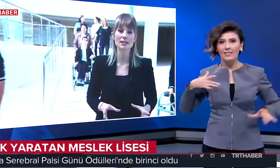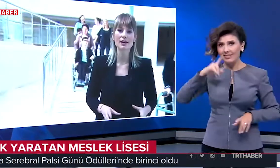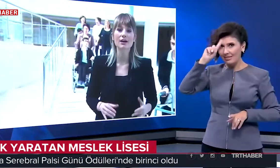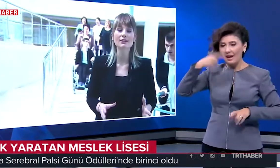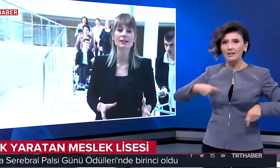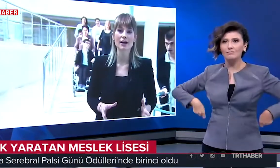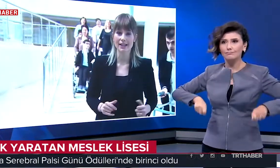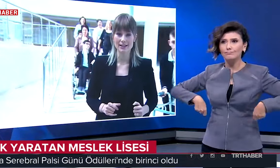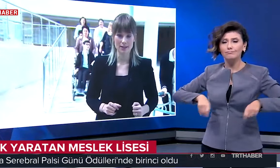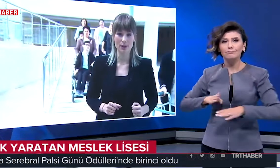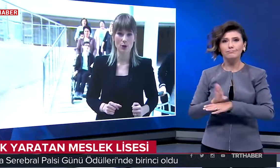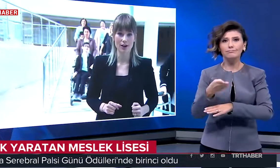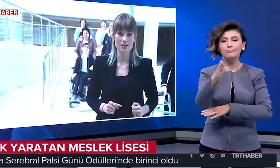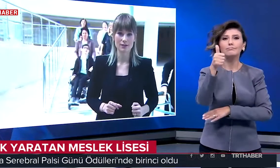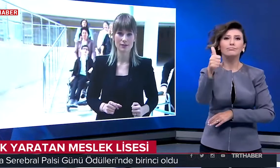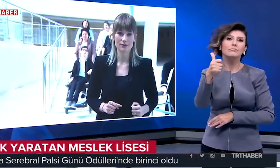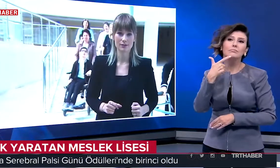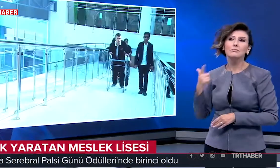içerisinde rahatlıkla hareket edebiliyorlar.